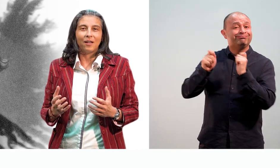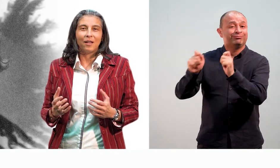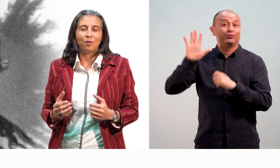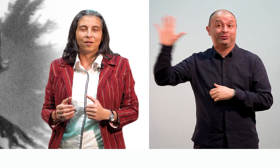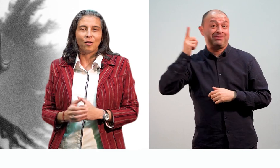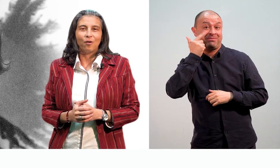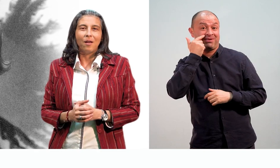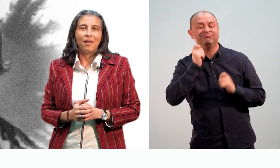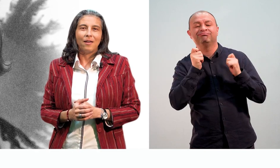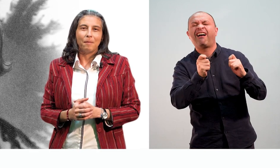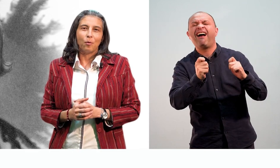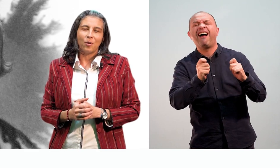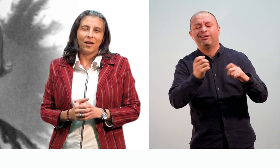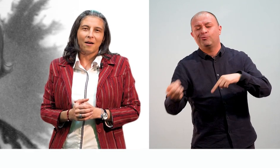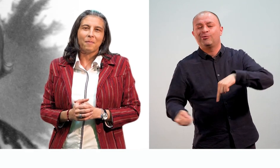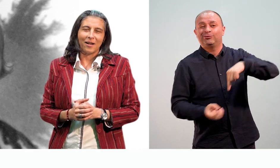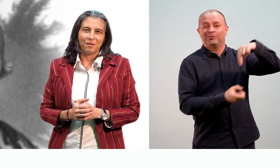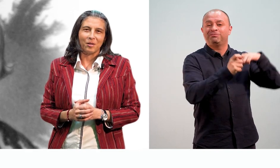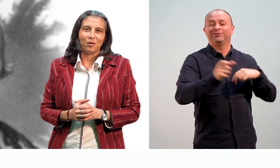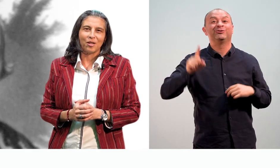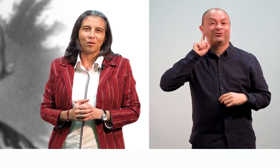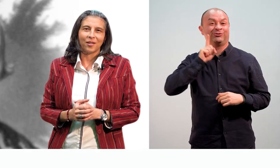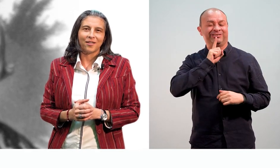of public education for people sordid.